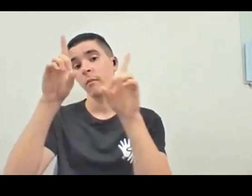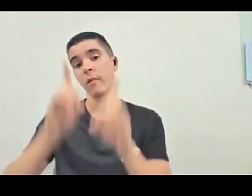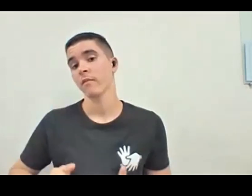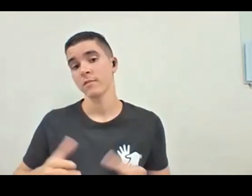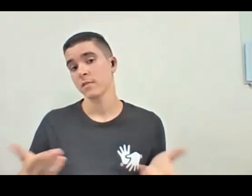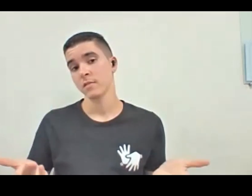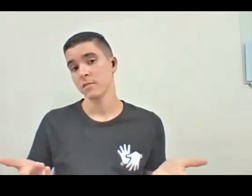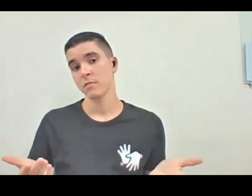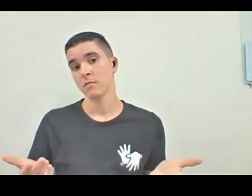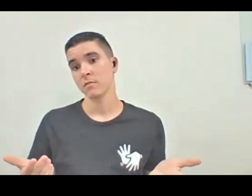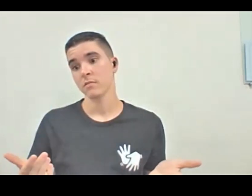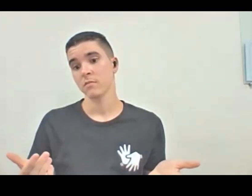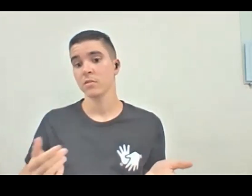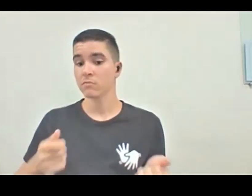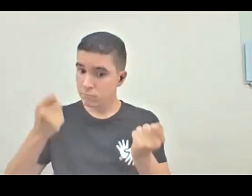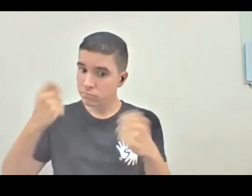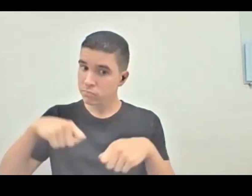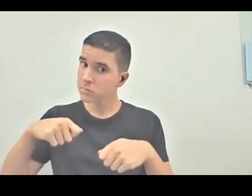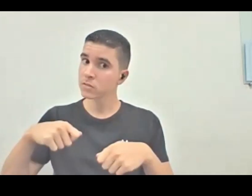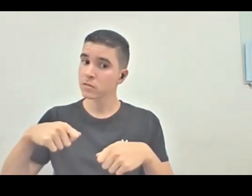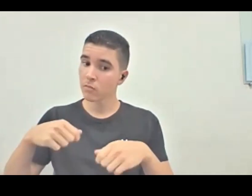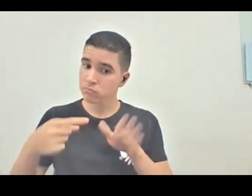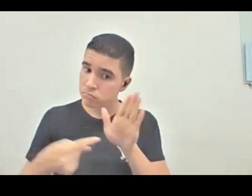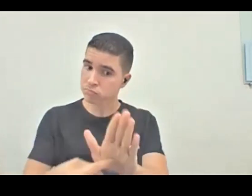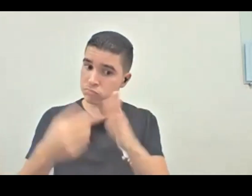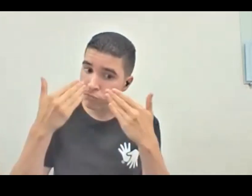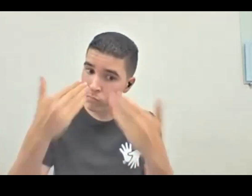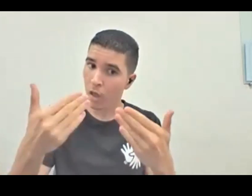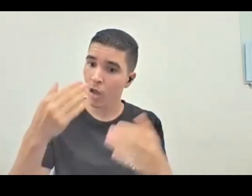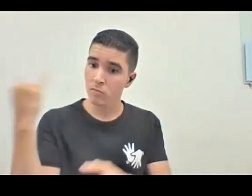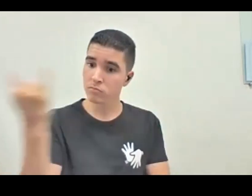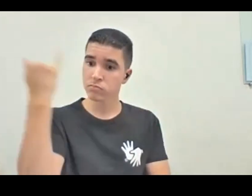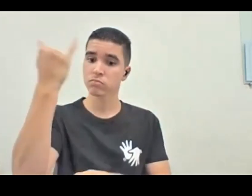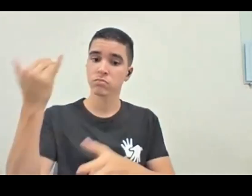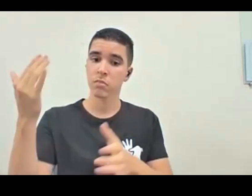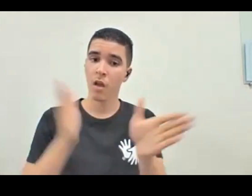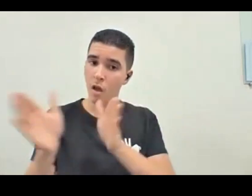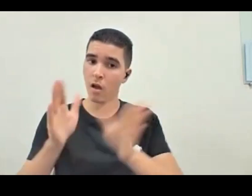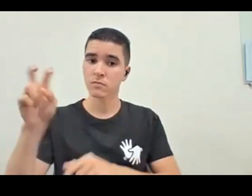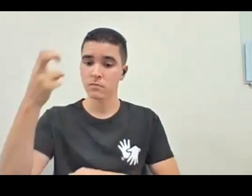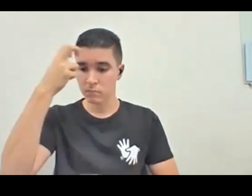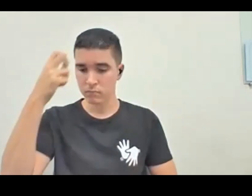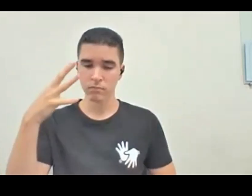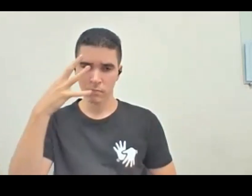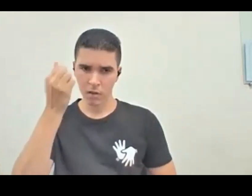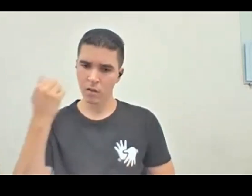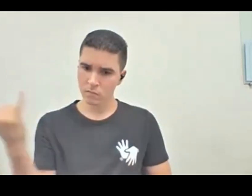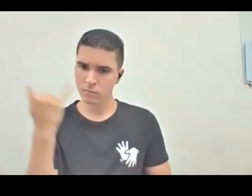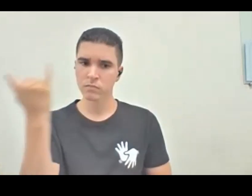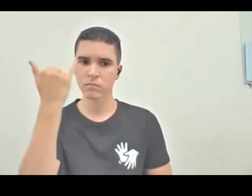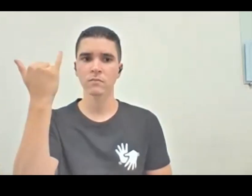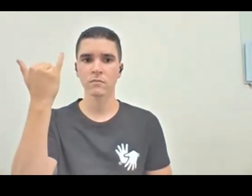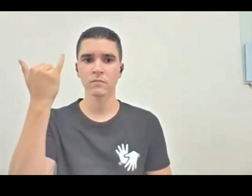que afirmar mesmo a importância da acessibilidade cultural e, assim, eu acho que essa parte de memória, sabe, um projeto que